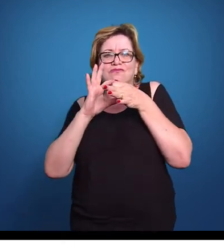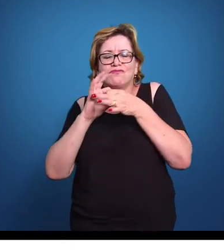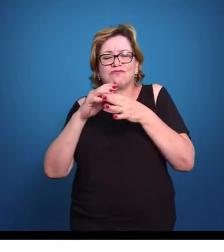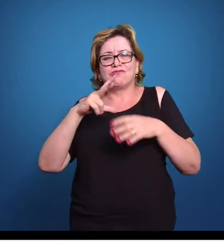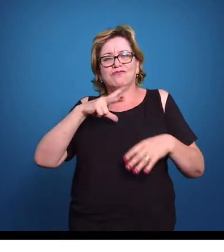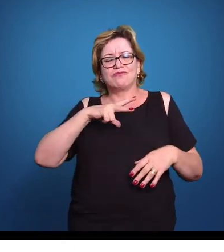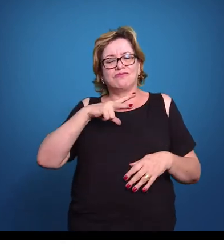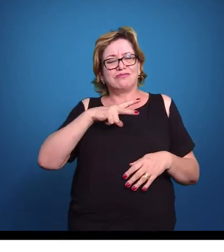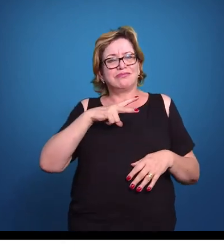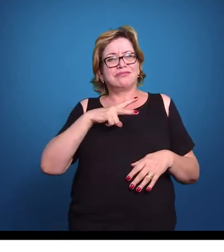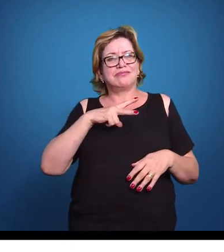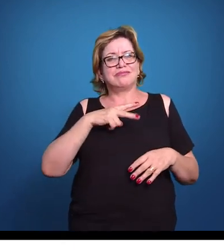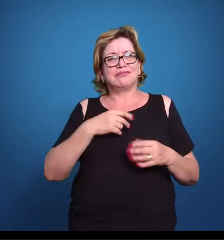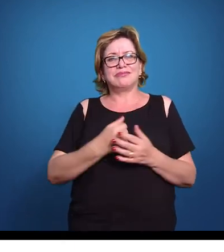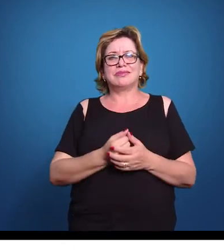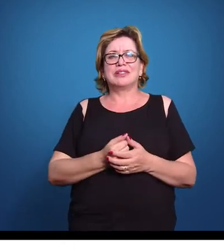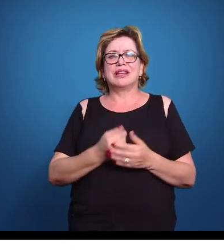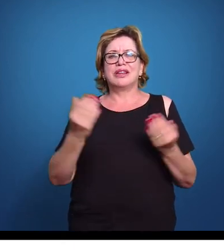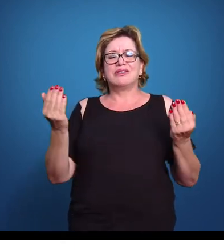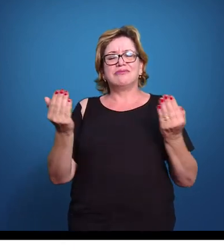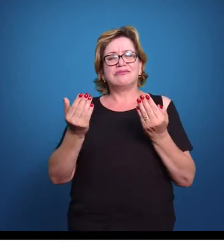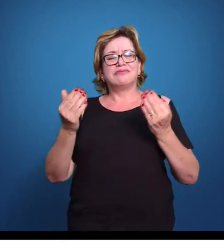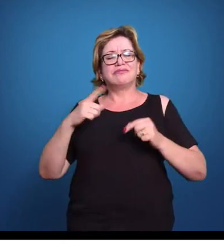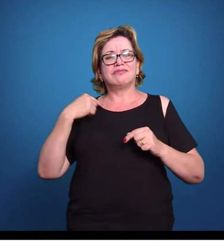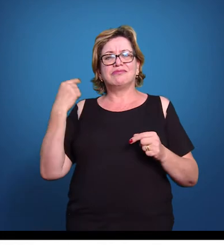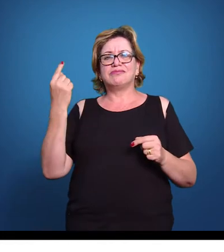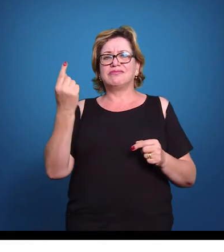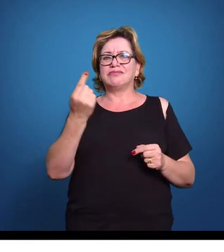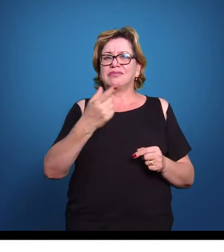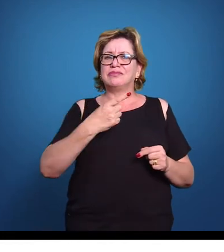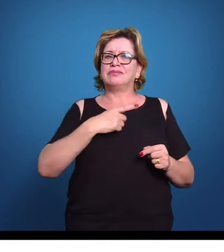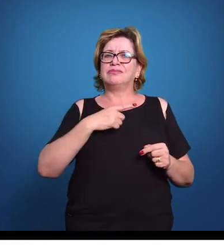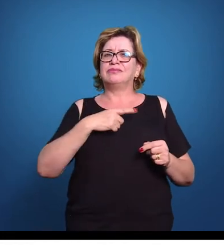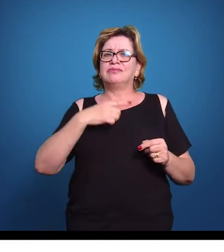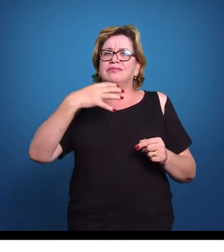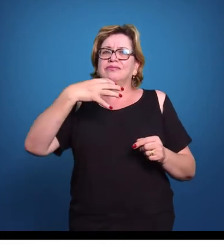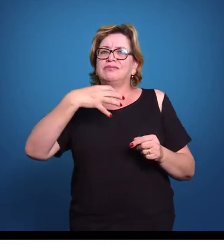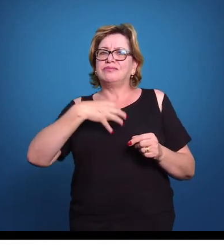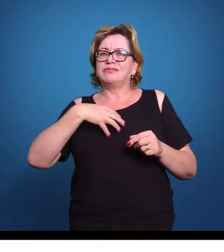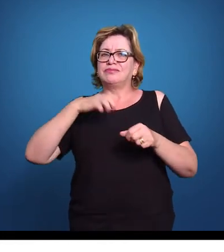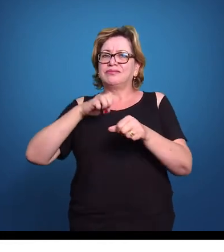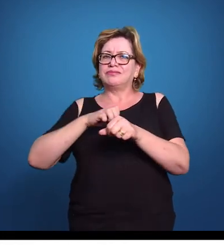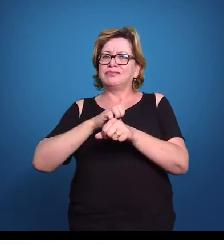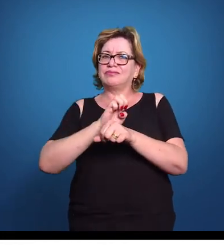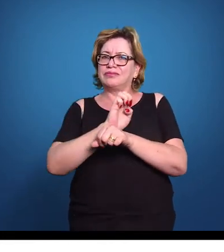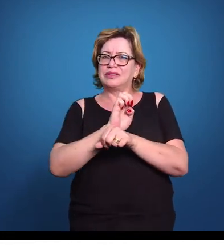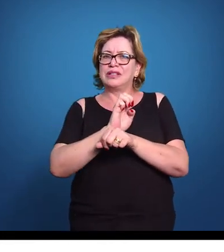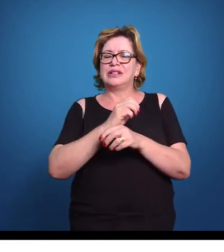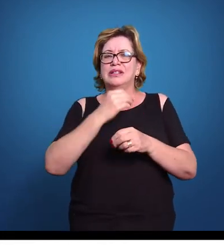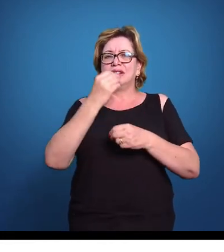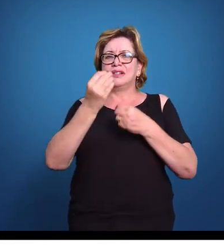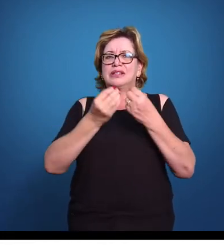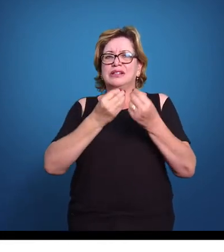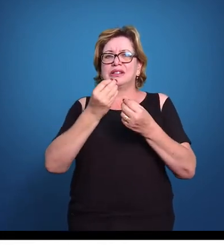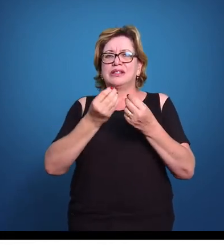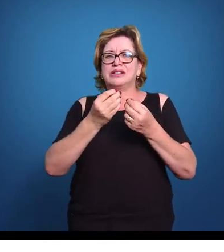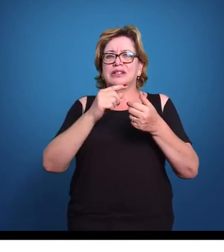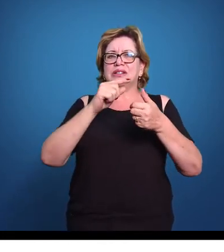a iniciativa privada? Então, nós temos nesse perfil o empreendedor em si e o